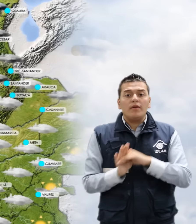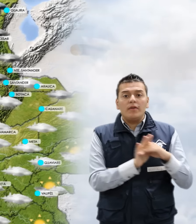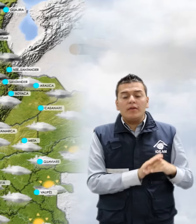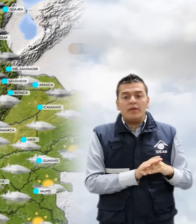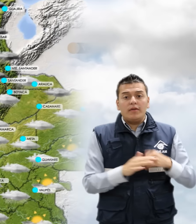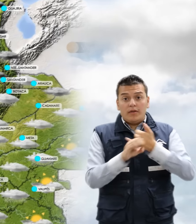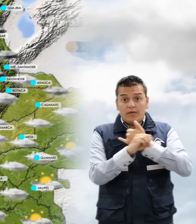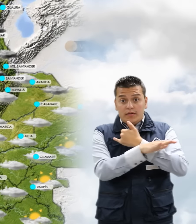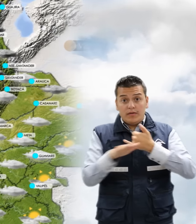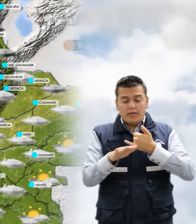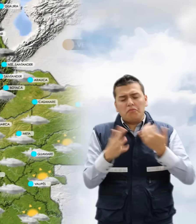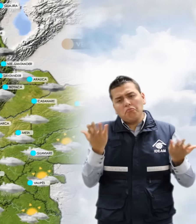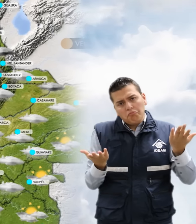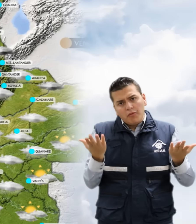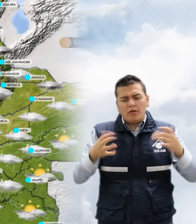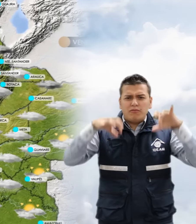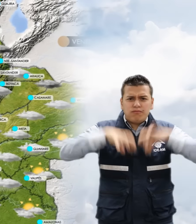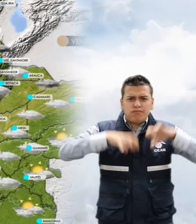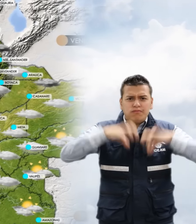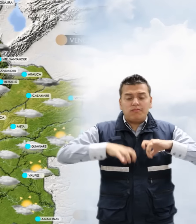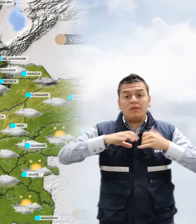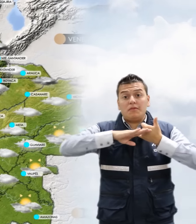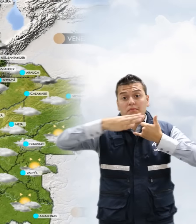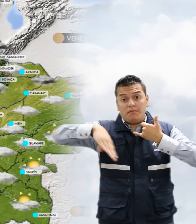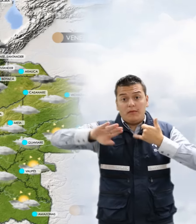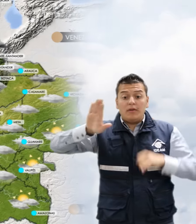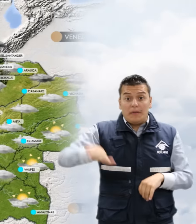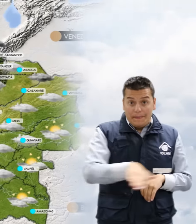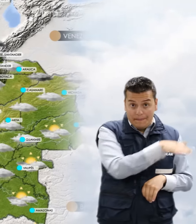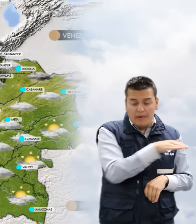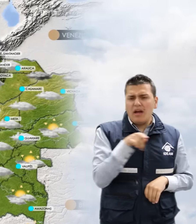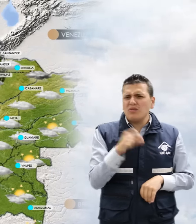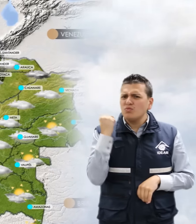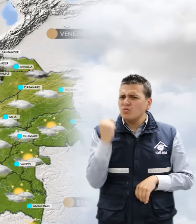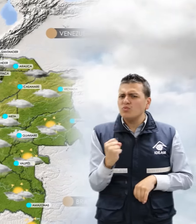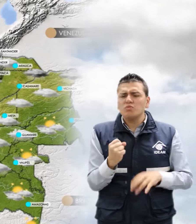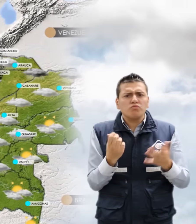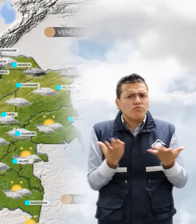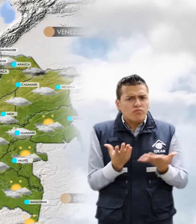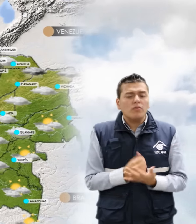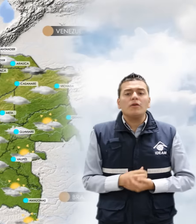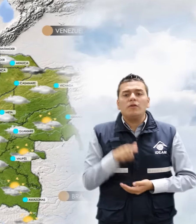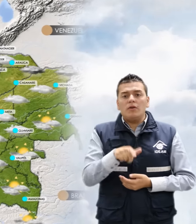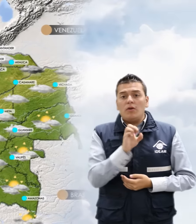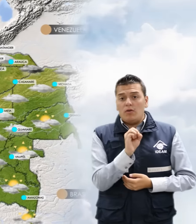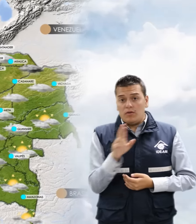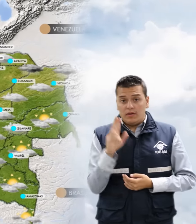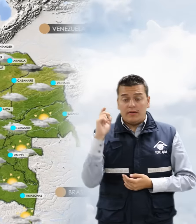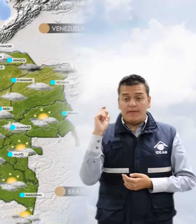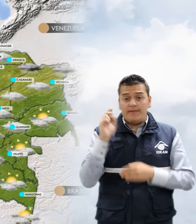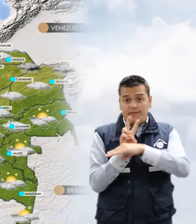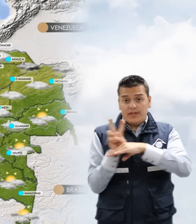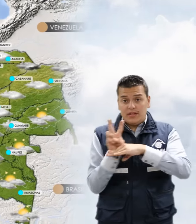la región de la Orinoquía son probables lluvias en el pie de Monte Llanero, las de mayor intensidad se esperan al oriente de Bichada y Arauca.